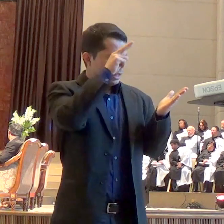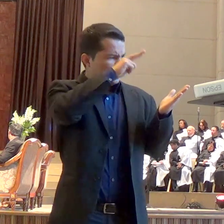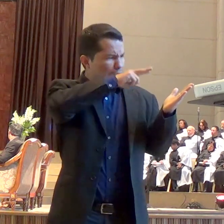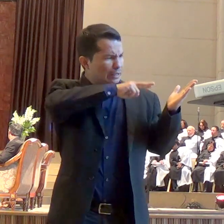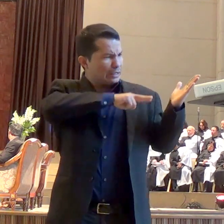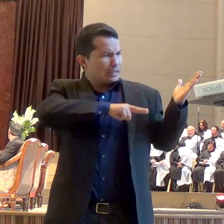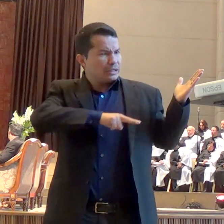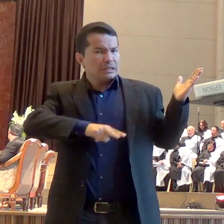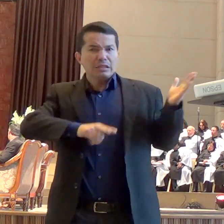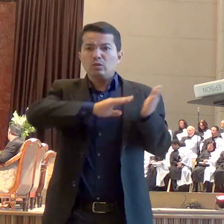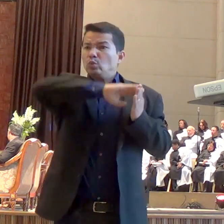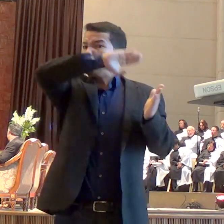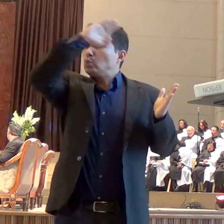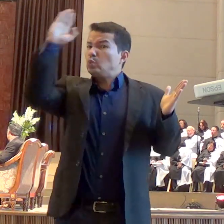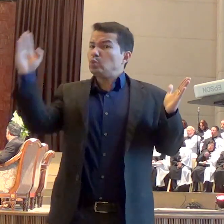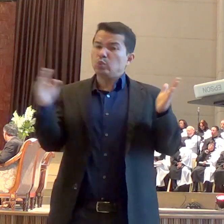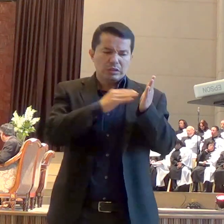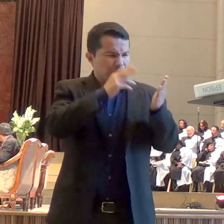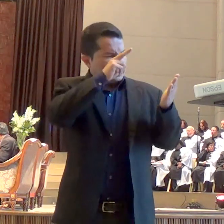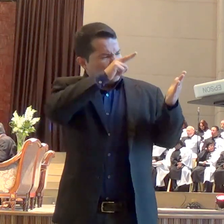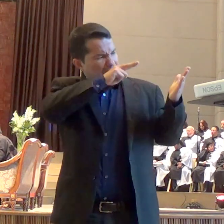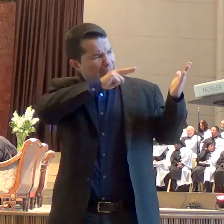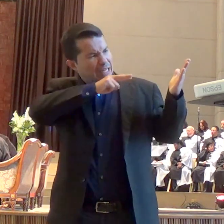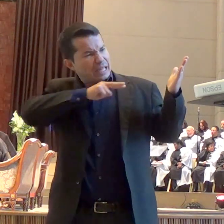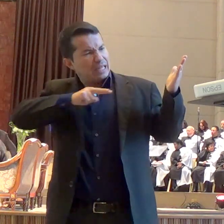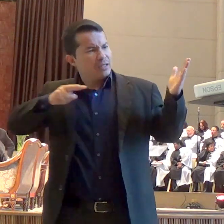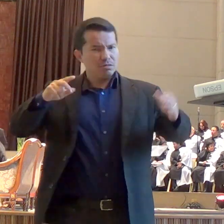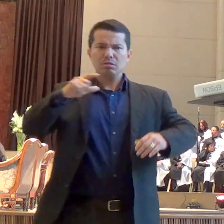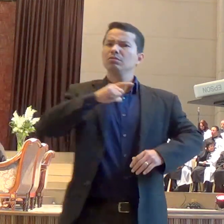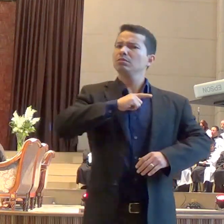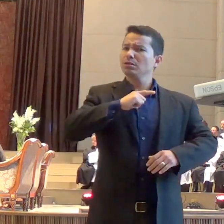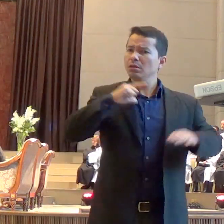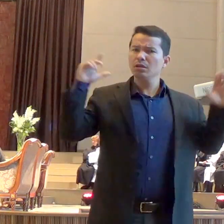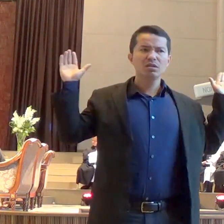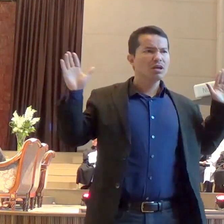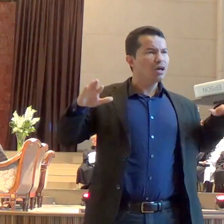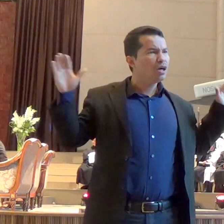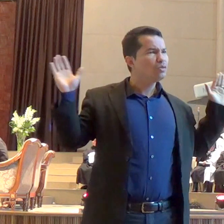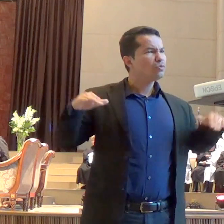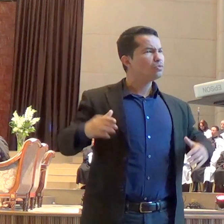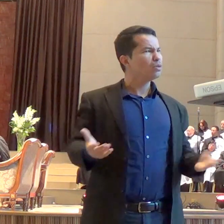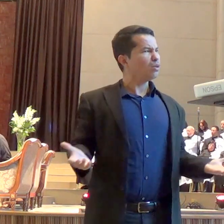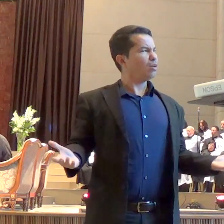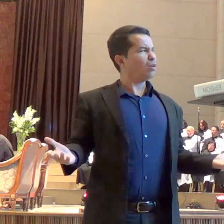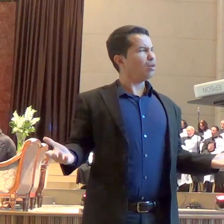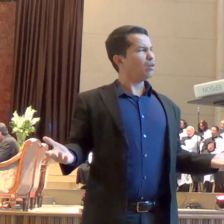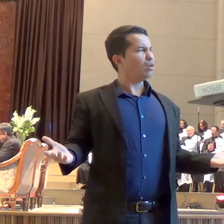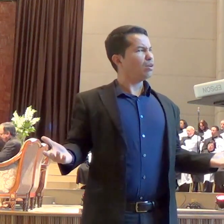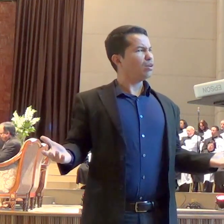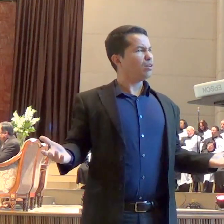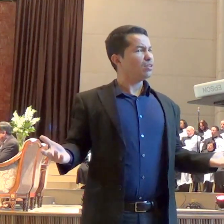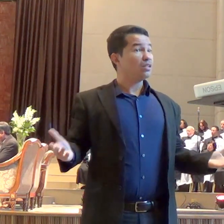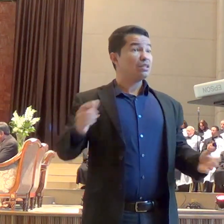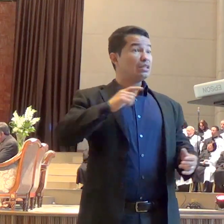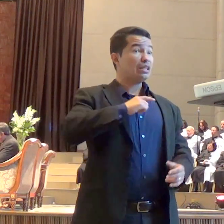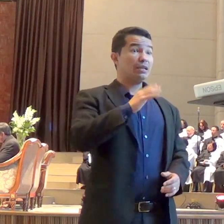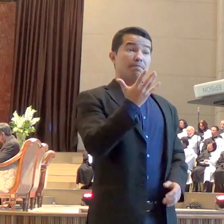palavra de Deus nos revela o ministério dos anjos. Cerca de 300 vezes a